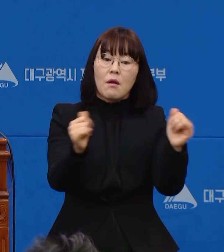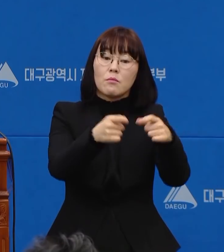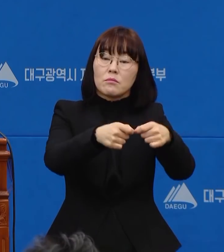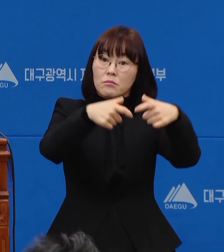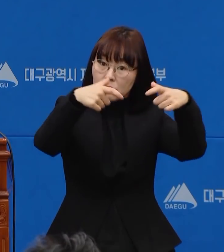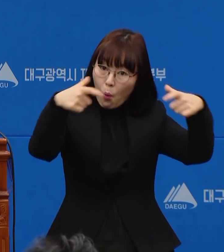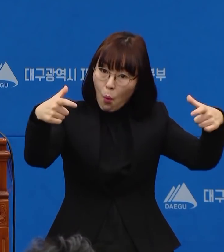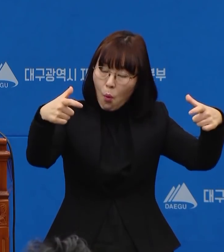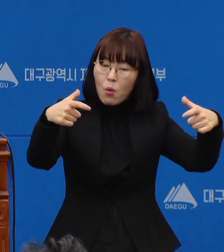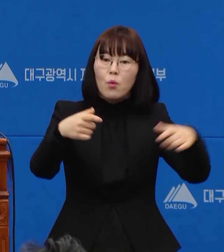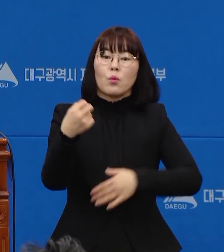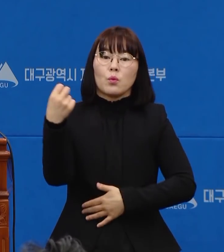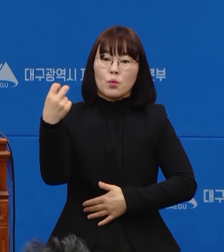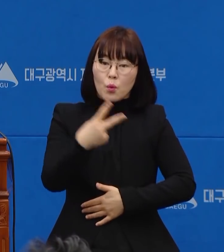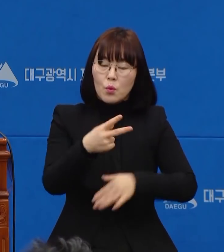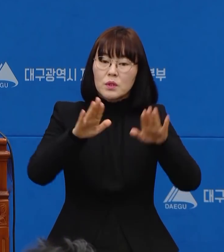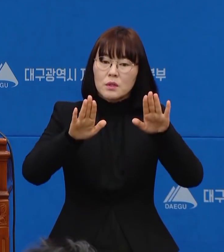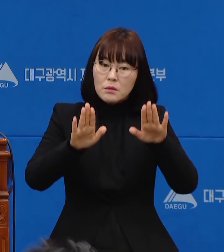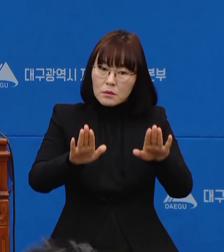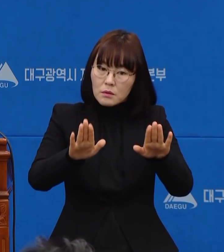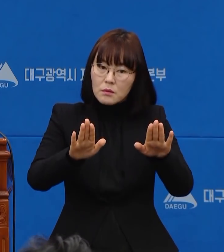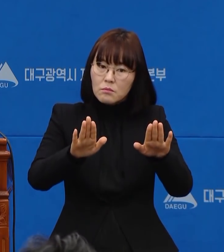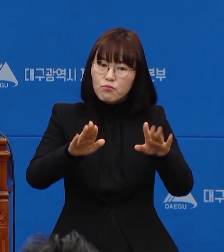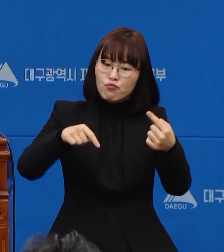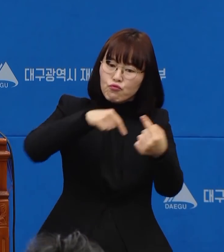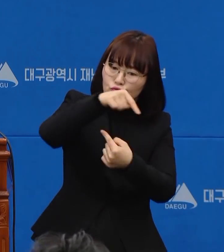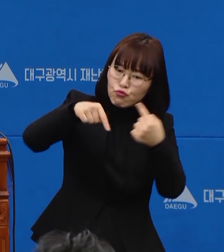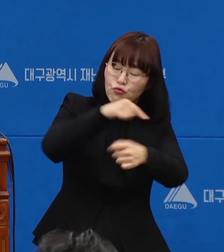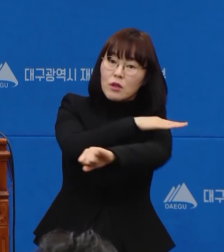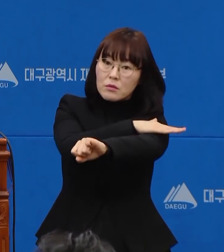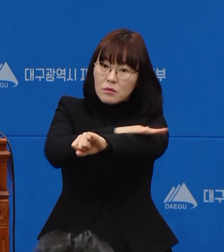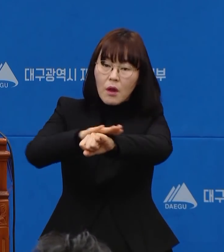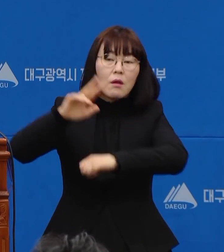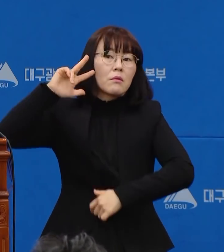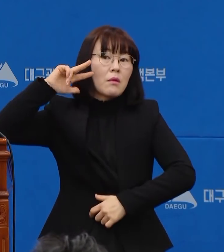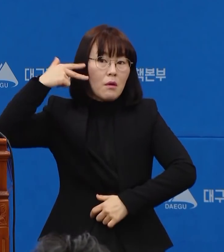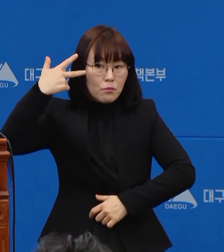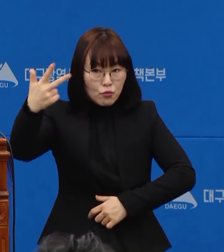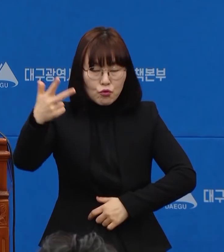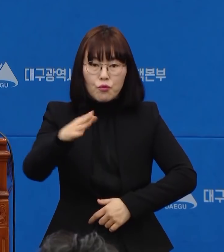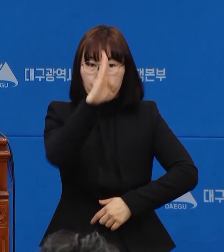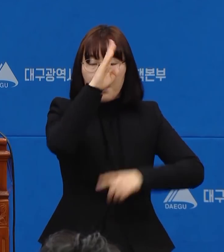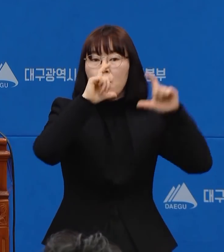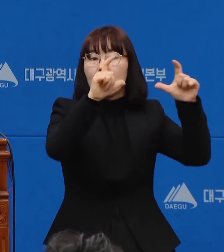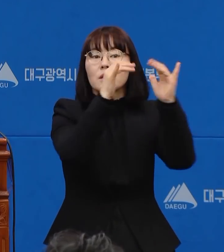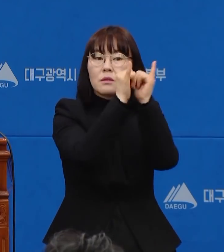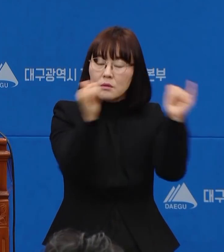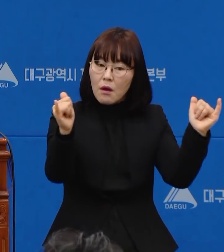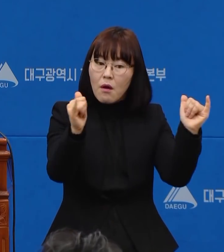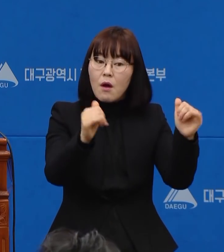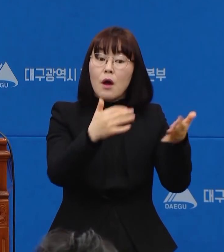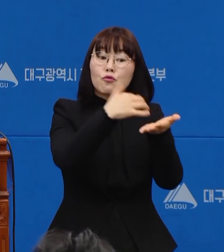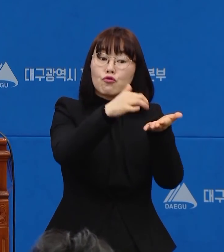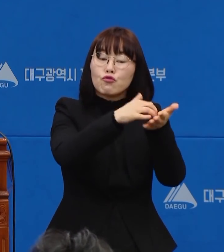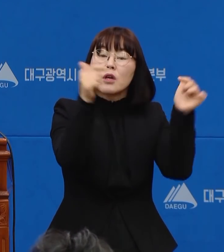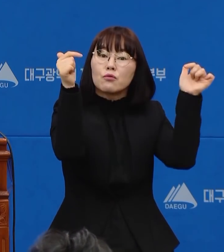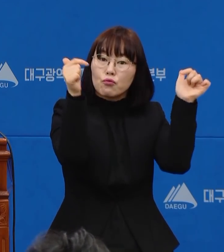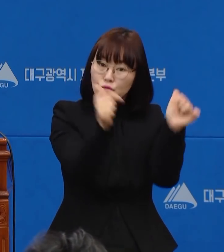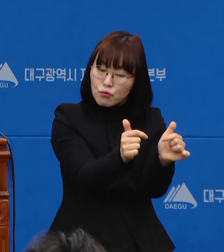늘어나고 있어 이 같은 상태를 유지한다면 다음 주부터는 확진 환자 전체 수도 감소하면서